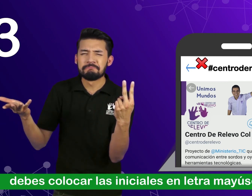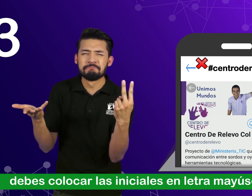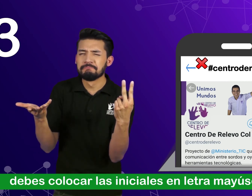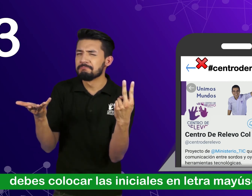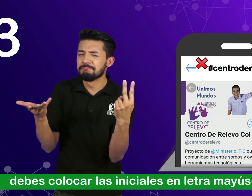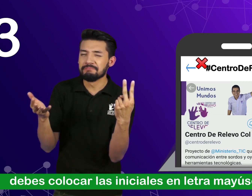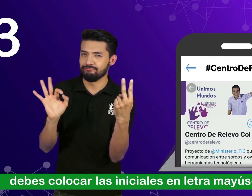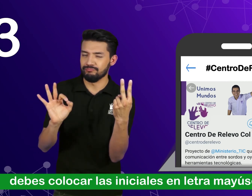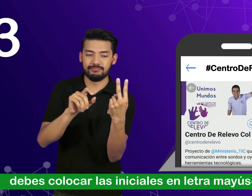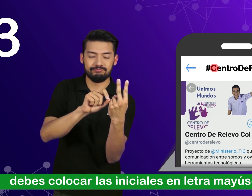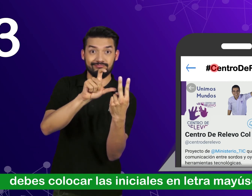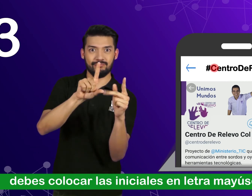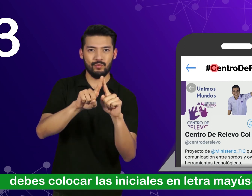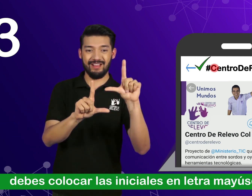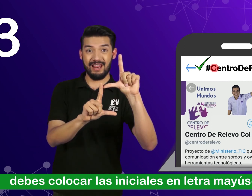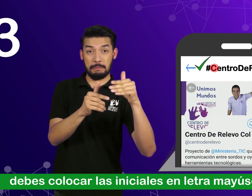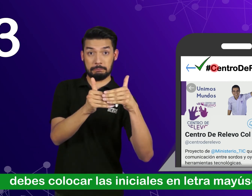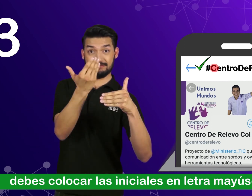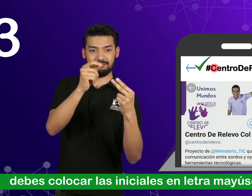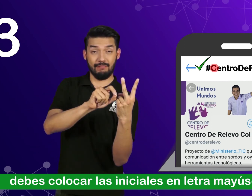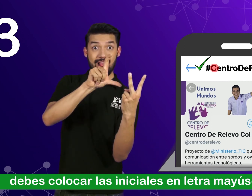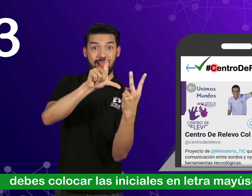Debes colocar las iniciales en letra mayúscula.